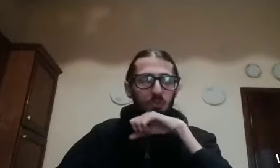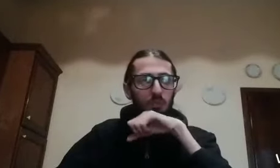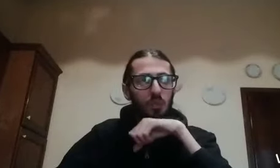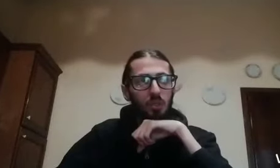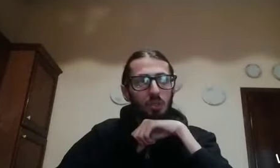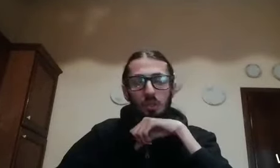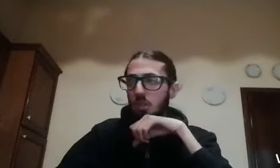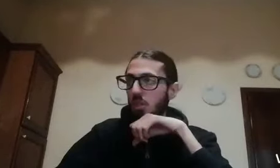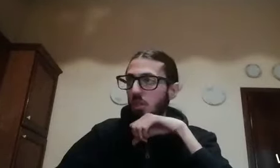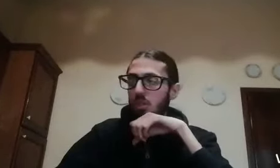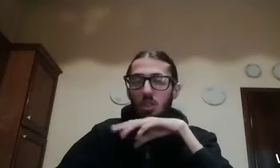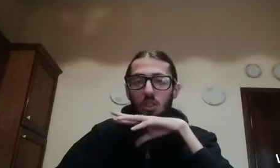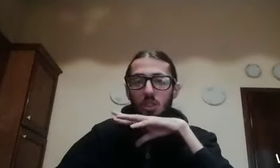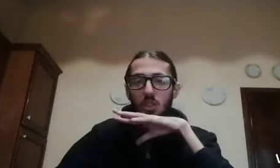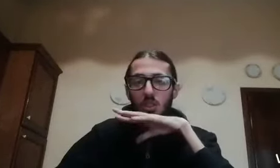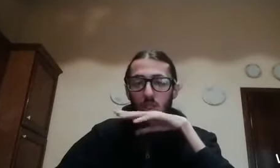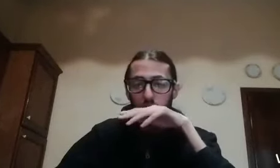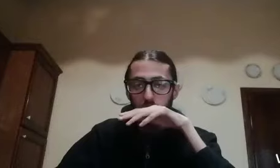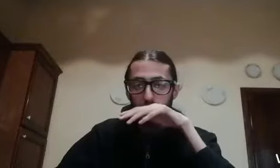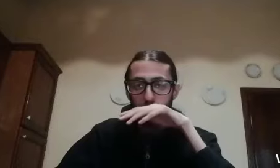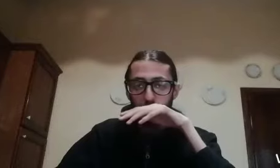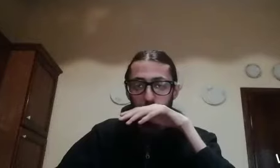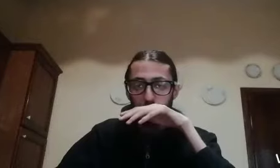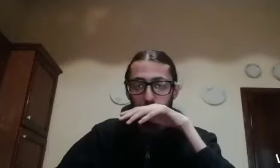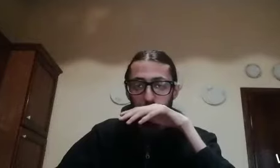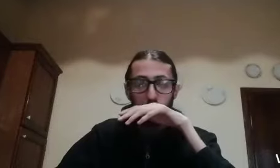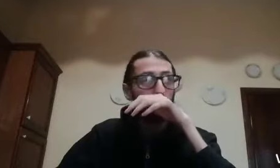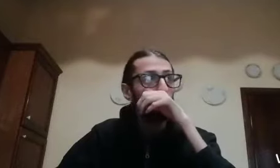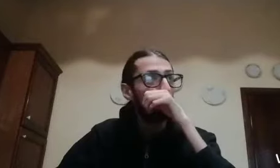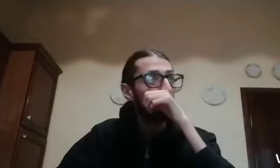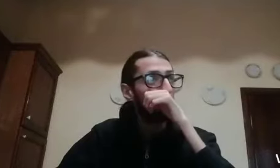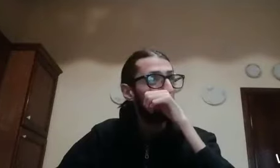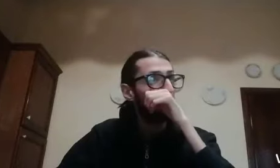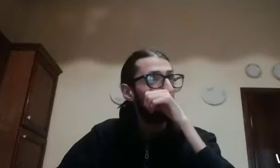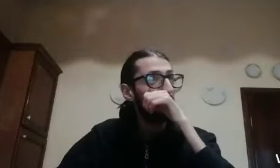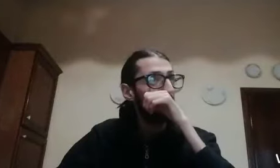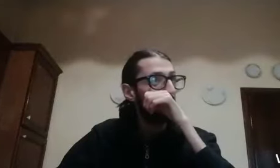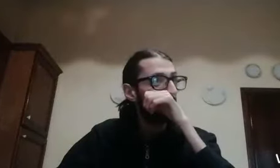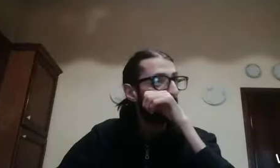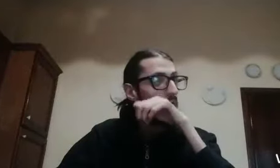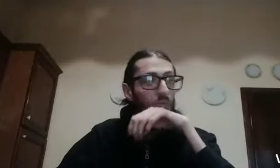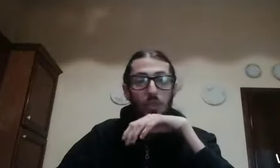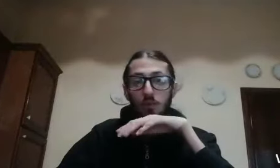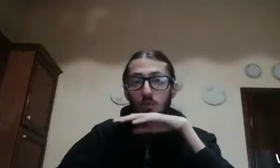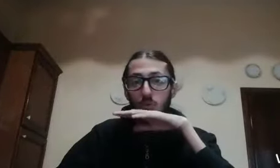la faccenda si è svolta così che io volevo